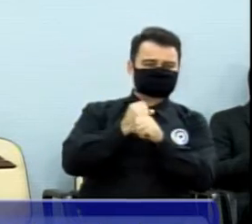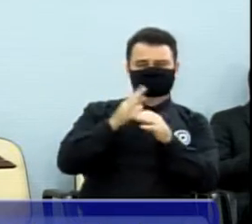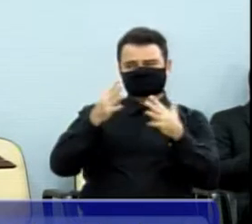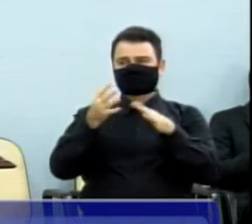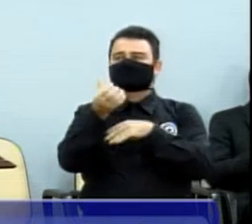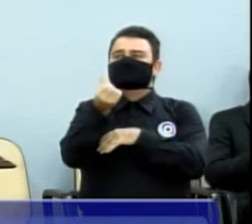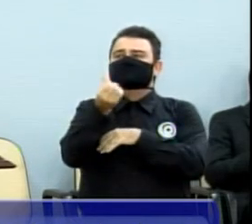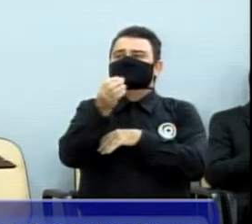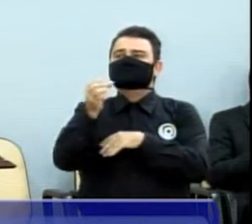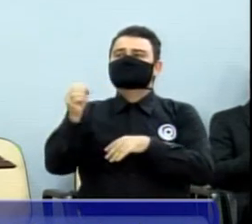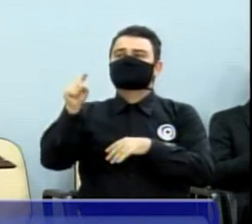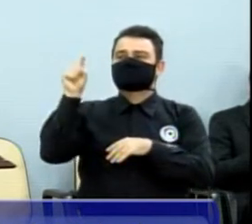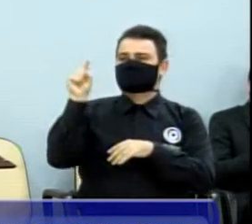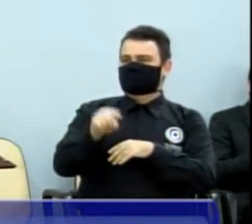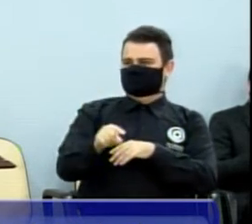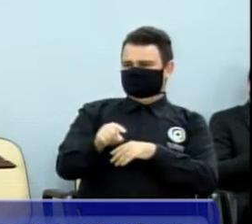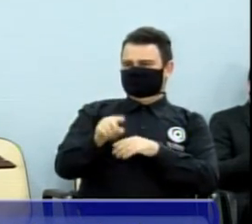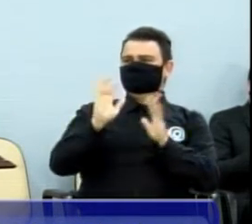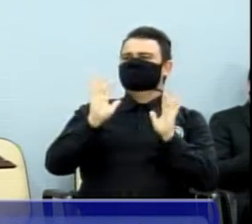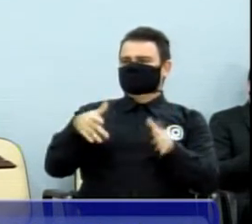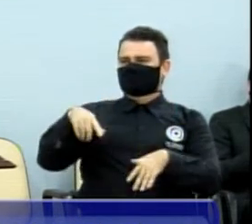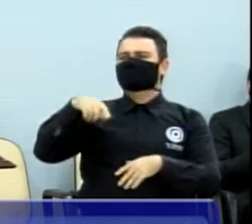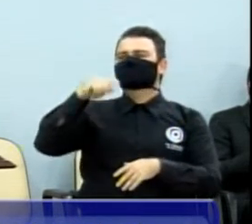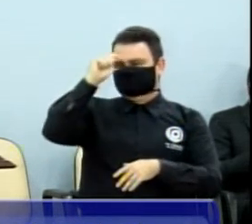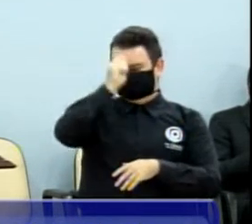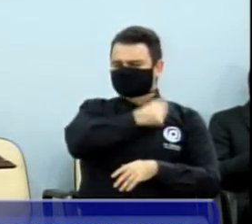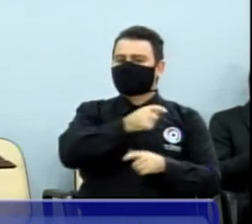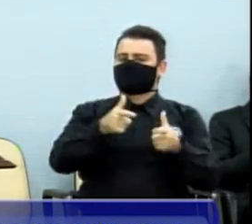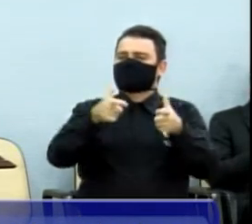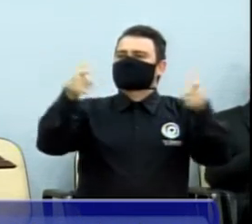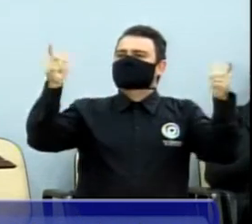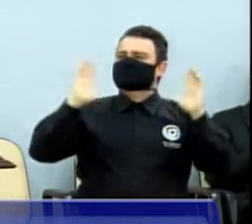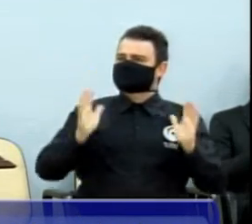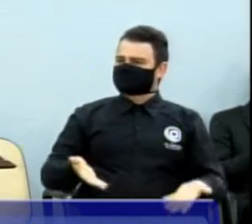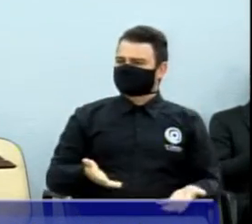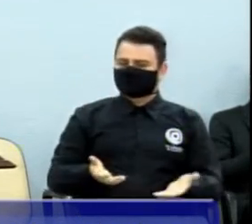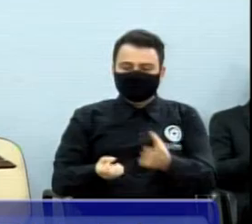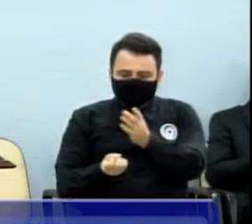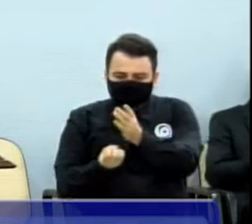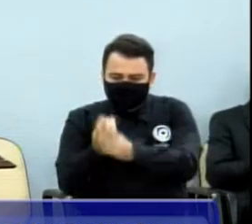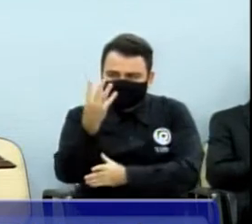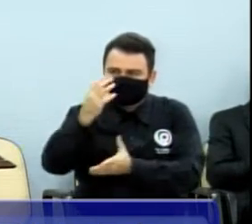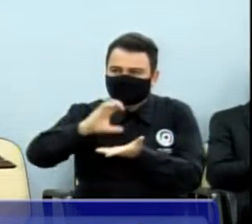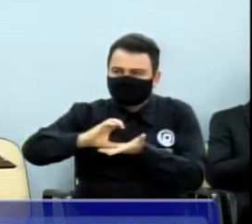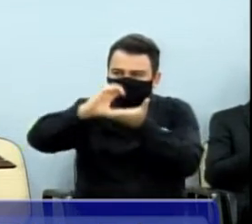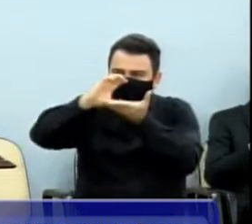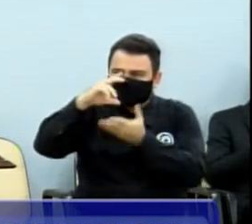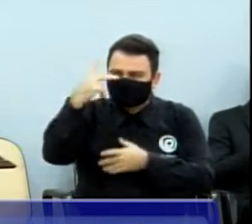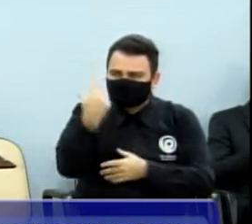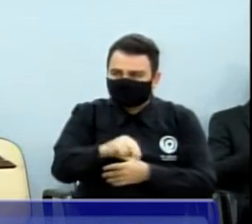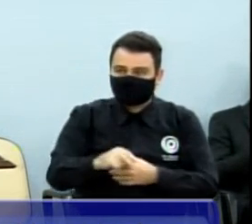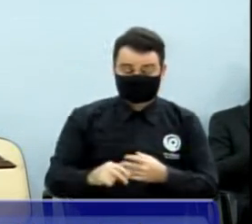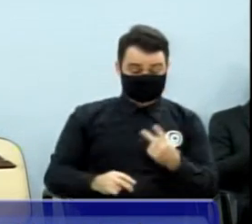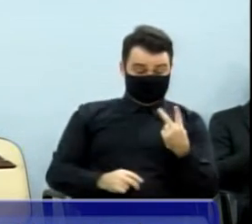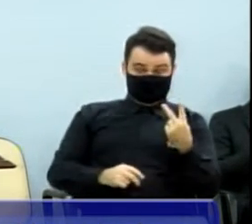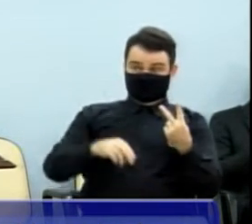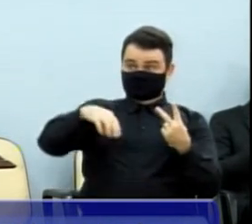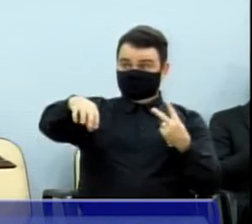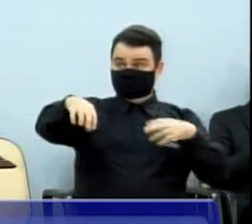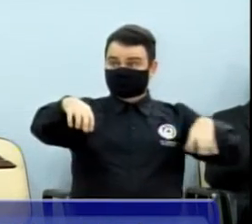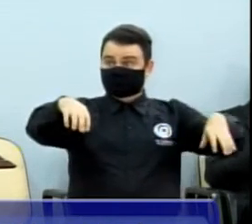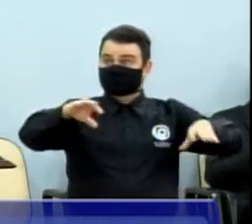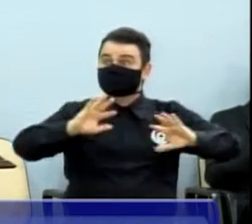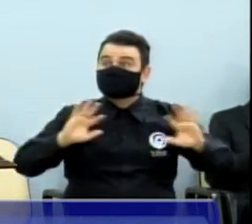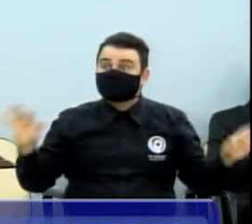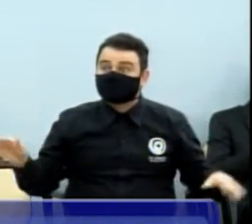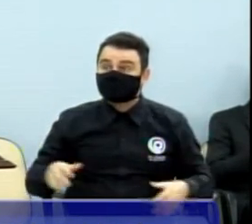Nós sabemos que passamos de 600 mil habitantes a cidade, Então, como é que pode ter só dois conselhos tutelares, diante de uma problemática tão grave, que ainda